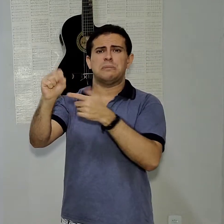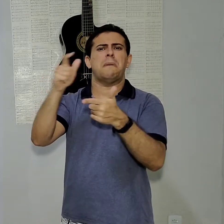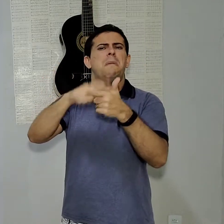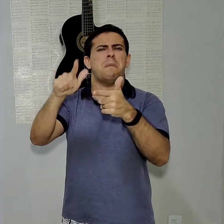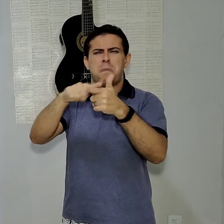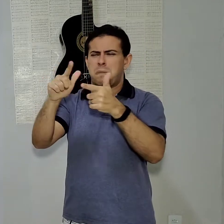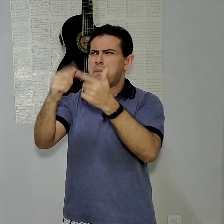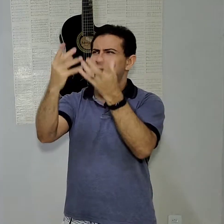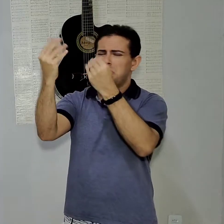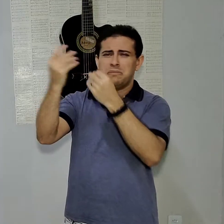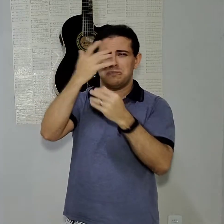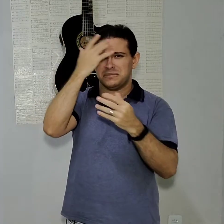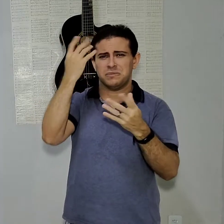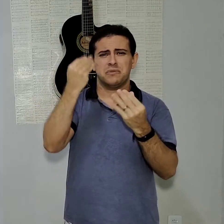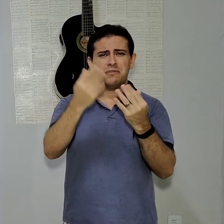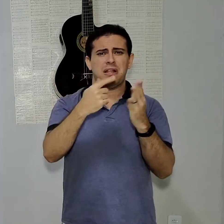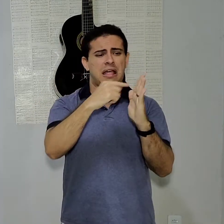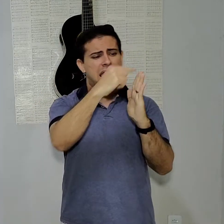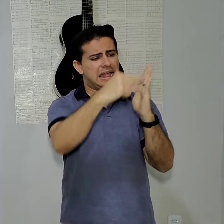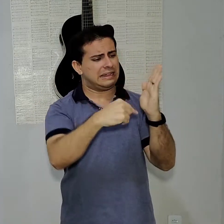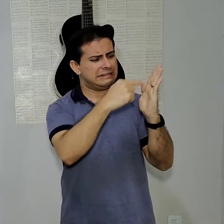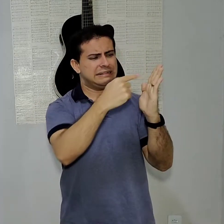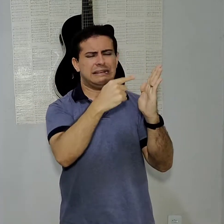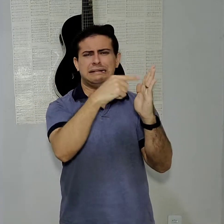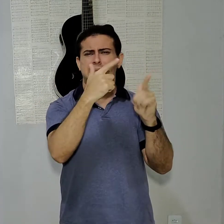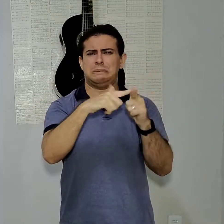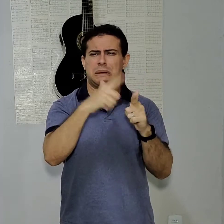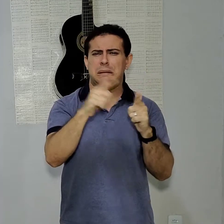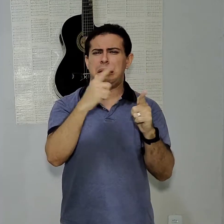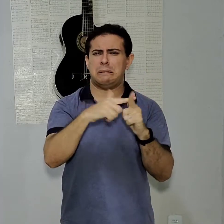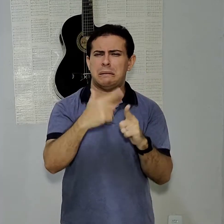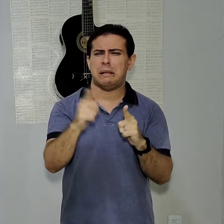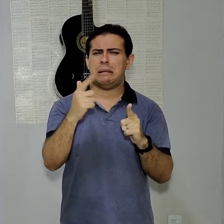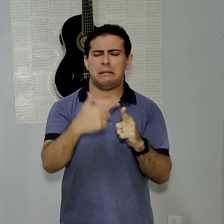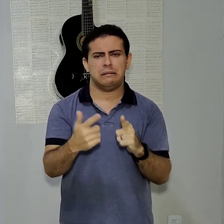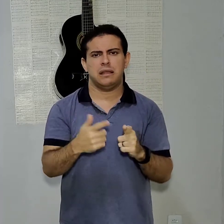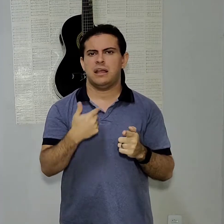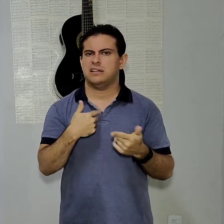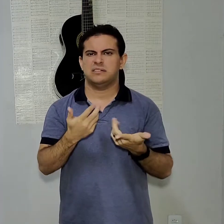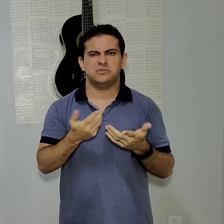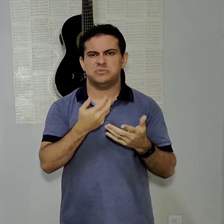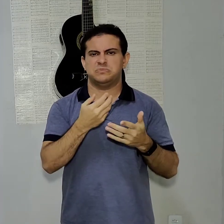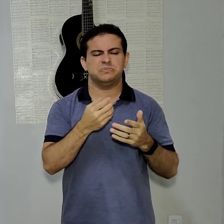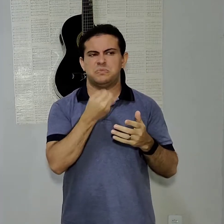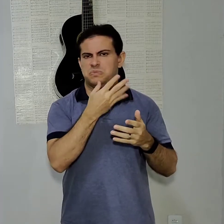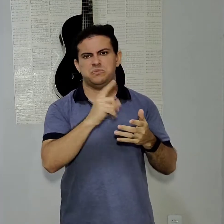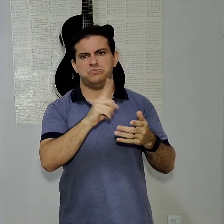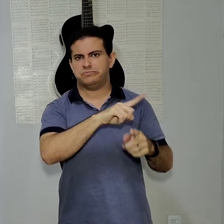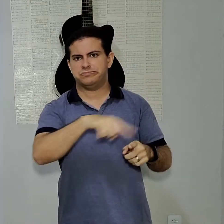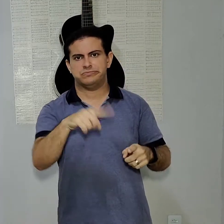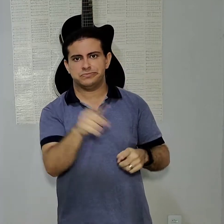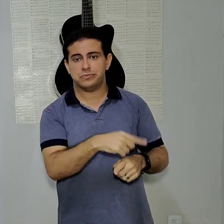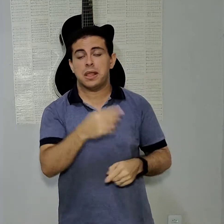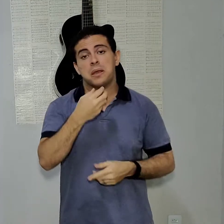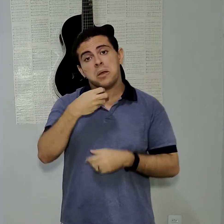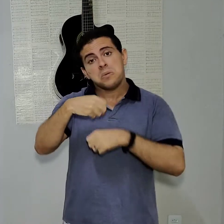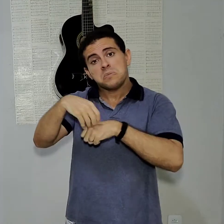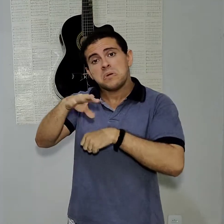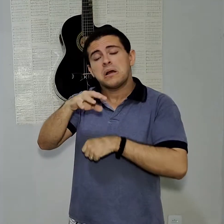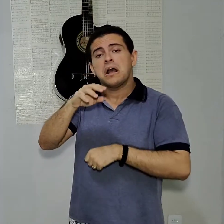reclamando, né? Que tiveram problemas do display. Então, eu recomendaria o Redmi Note 9S, né? Que ele...